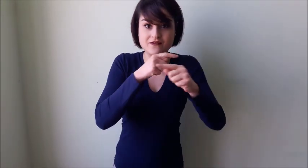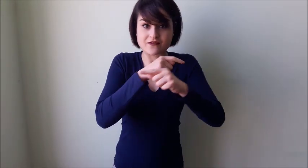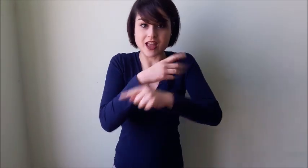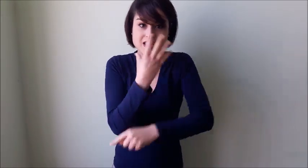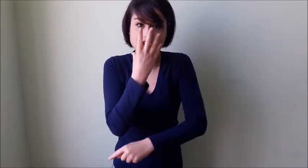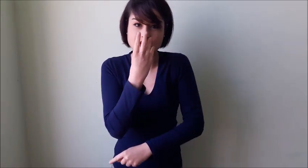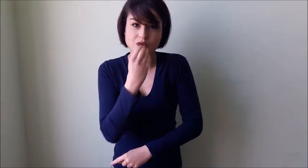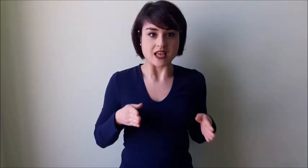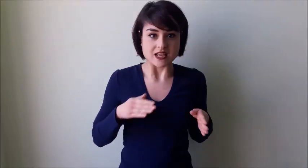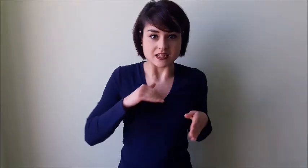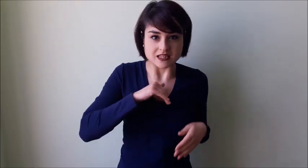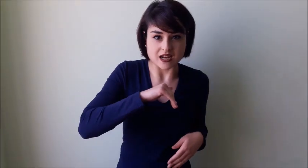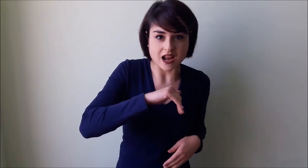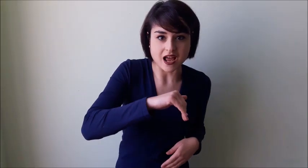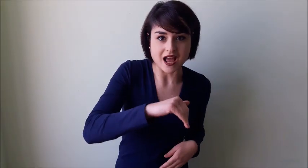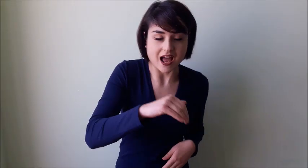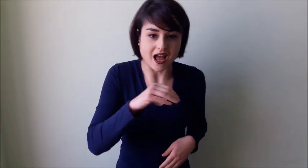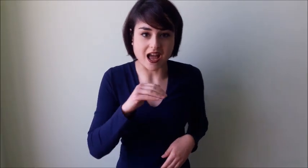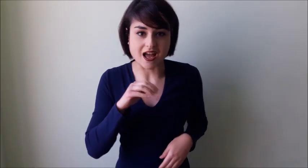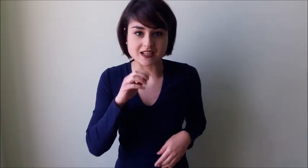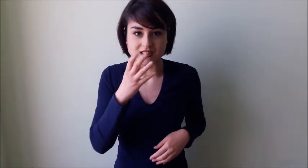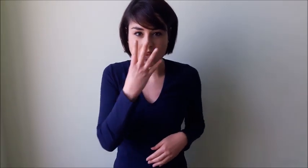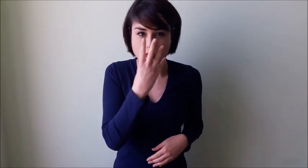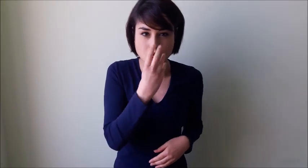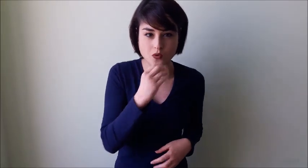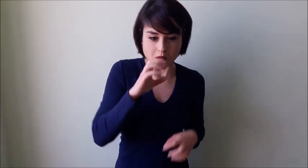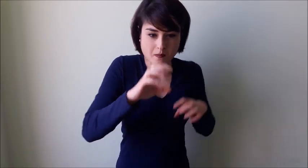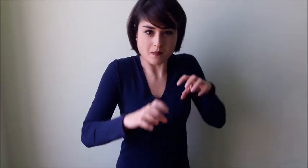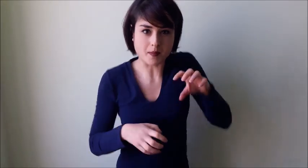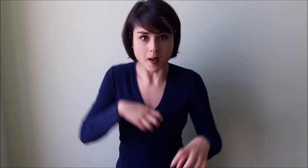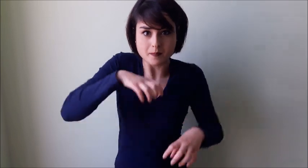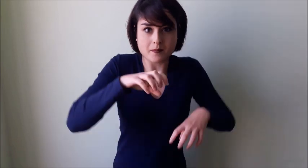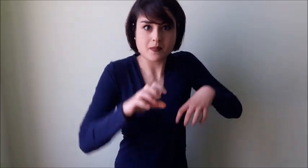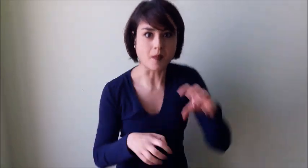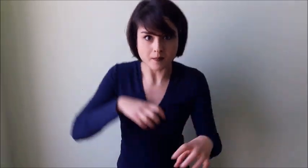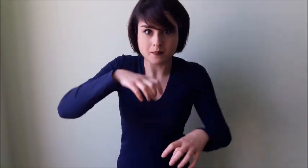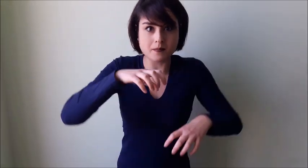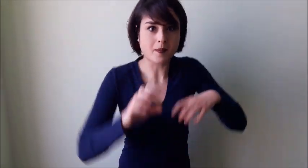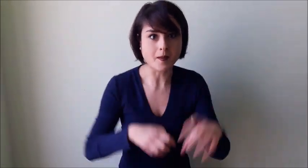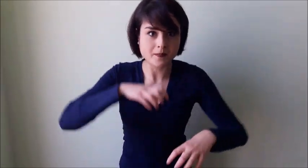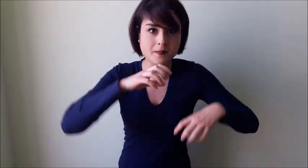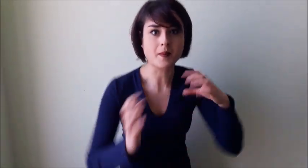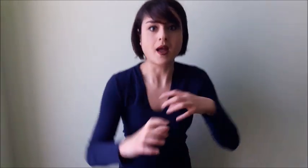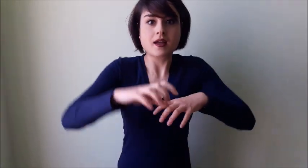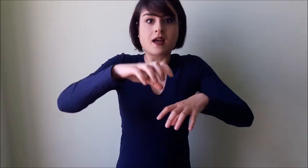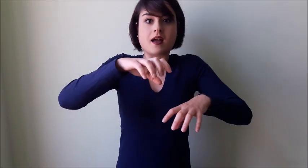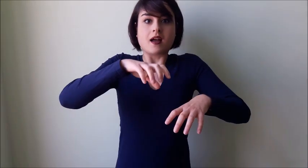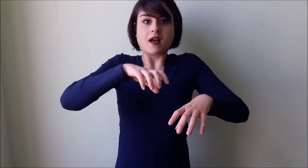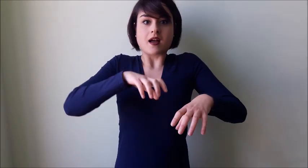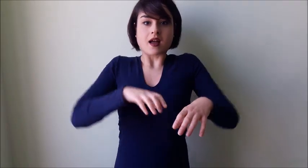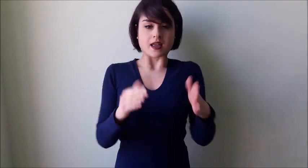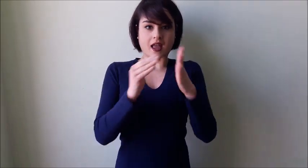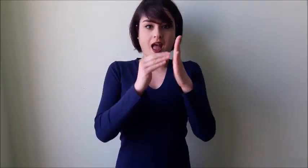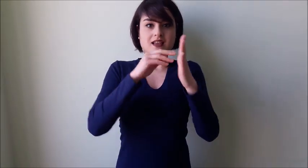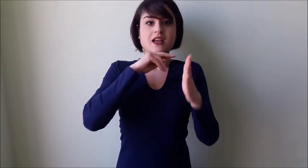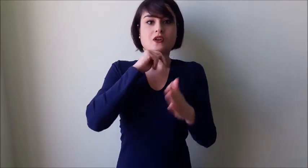Il lupo intanto, correndo correndo, arrivò a casa della nonna